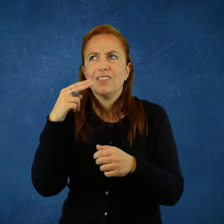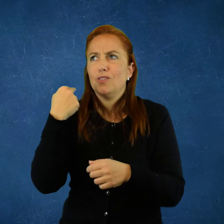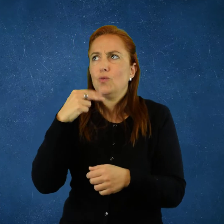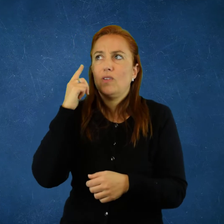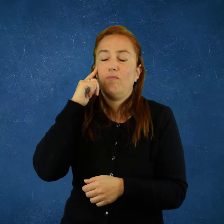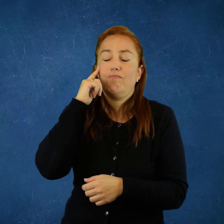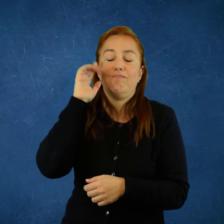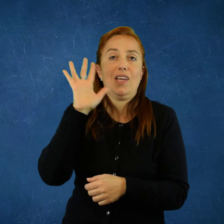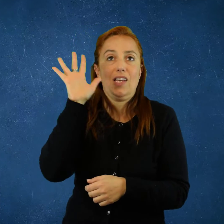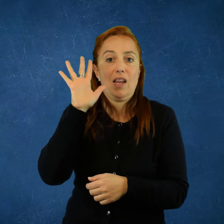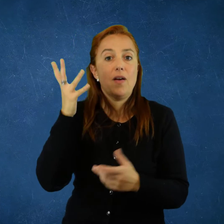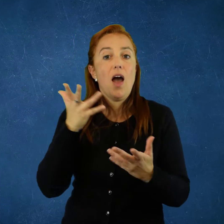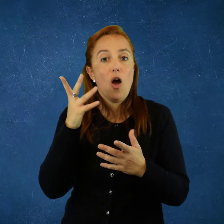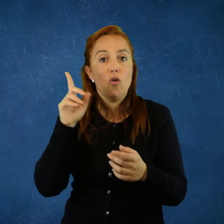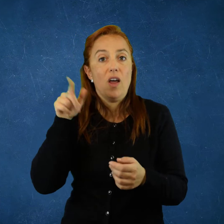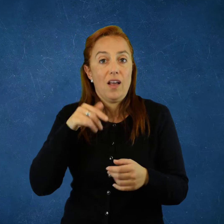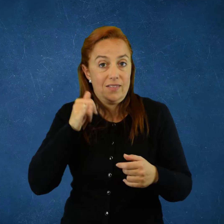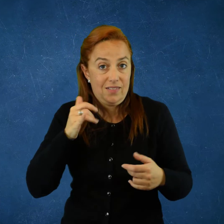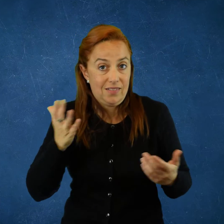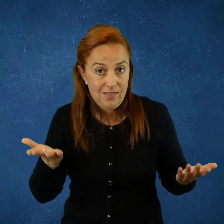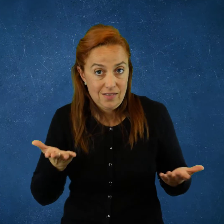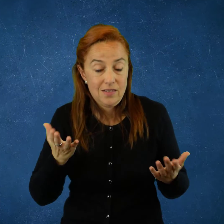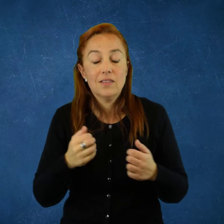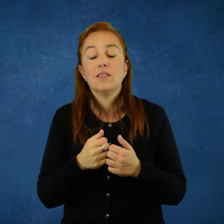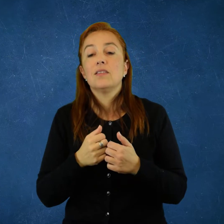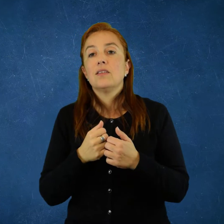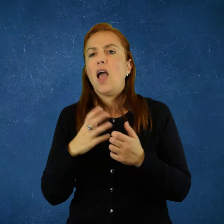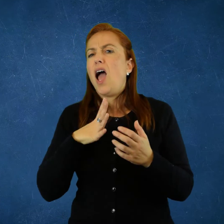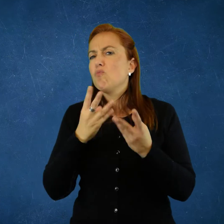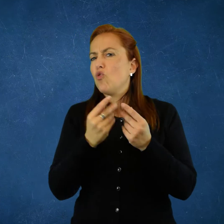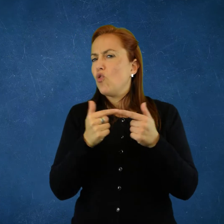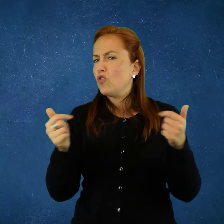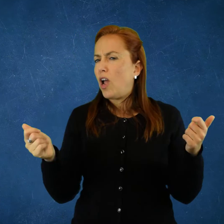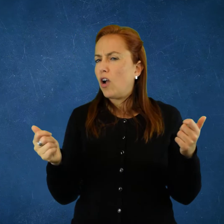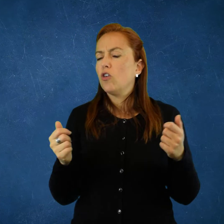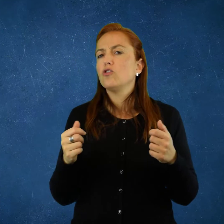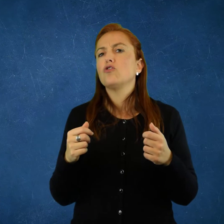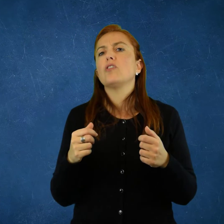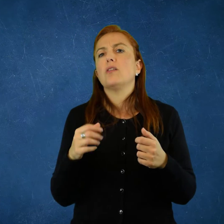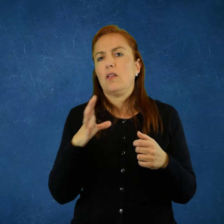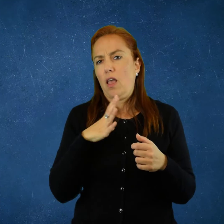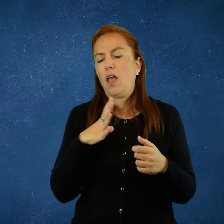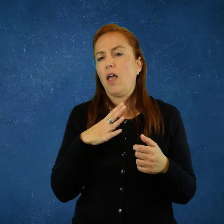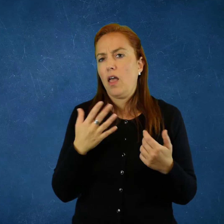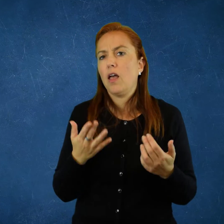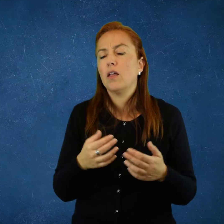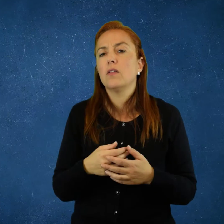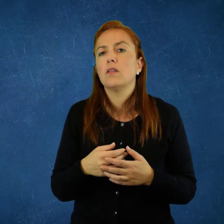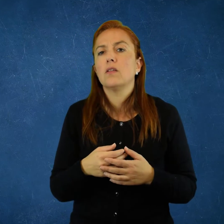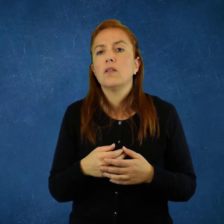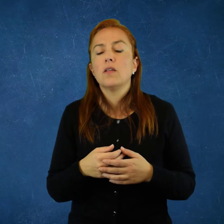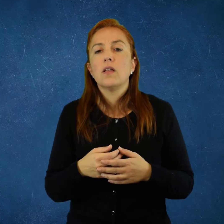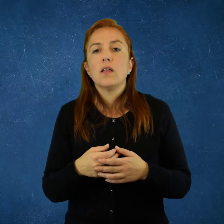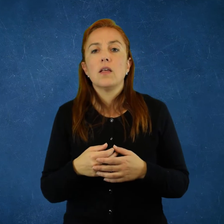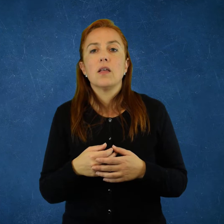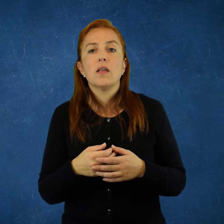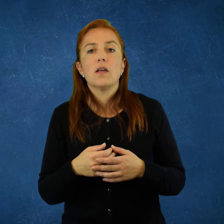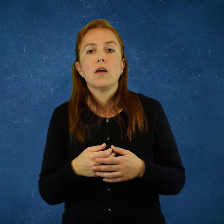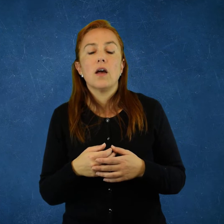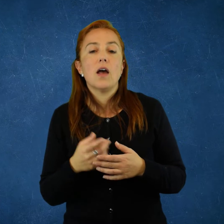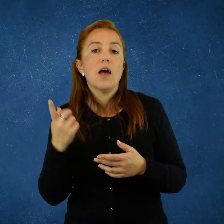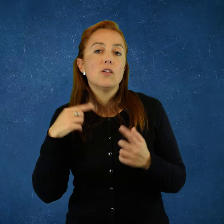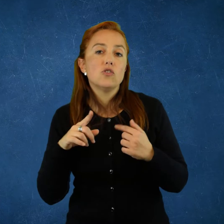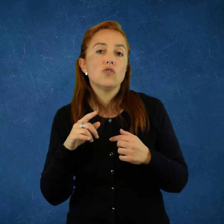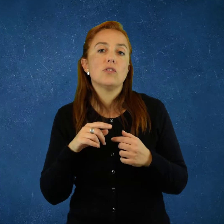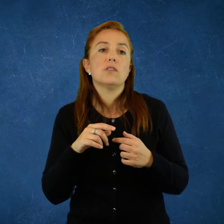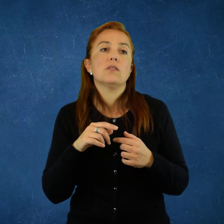apareciendo. Bueno, hay cosas que antes eran imaginables que ahora son mucho más factibles. Hay muchos factores que